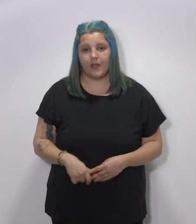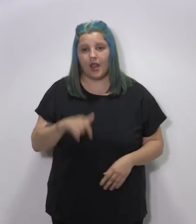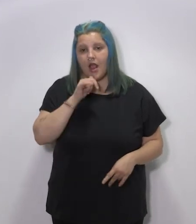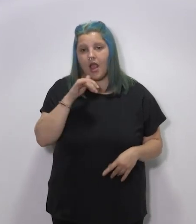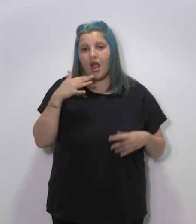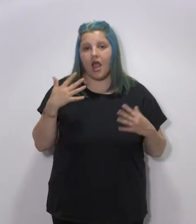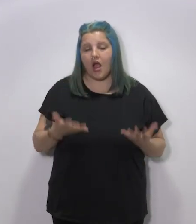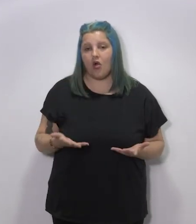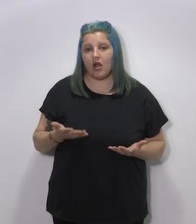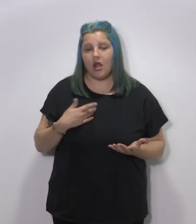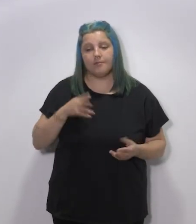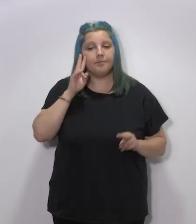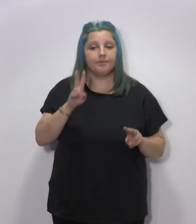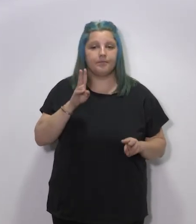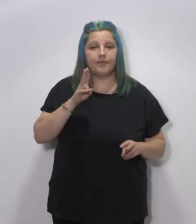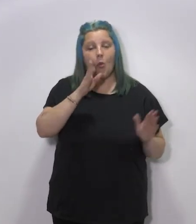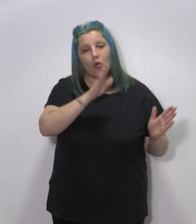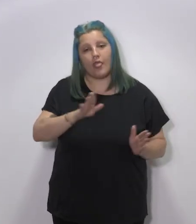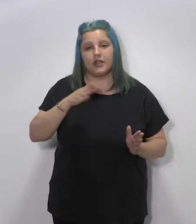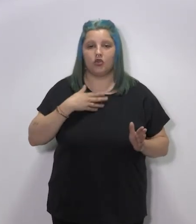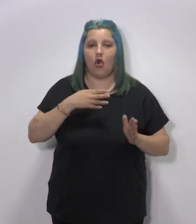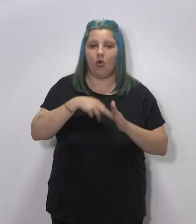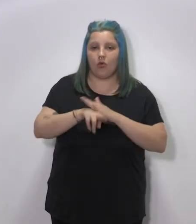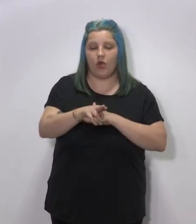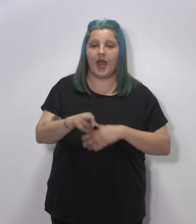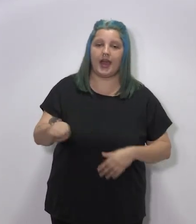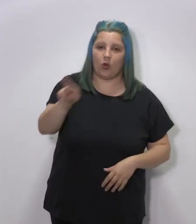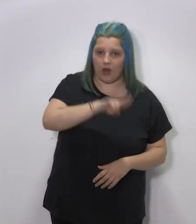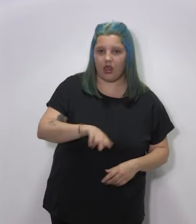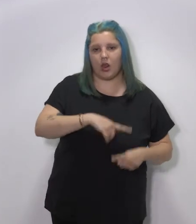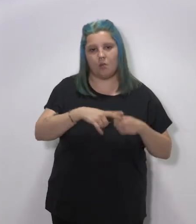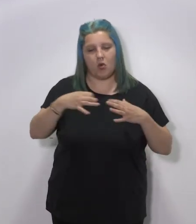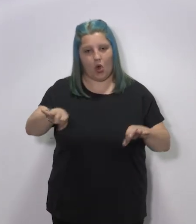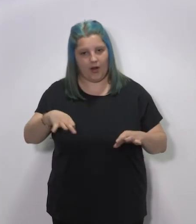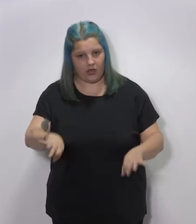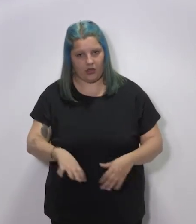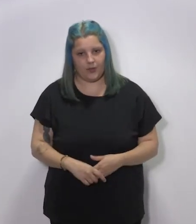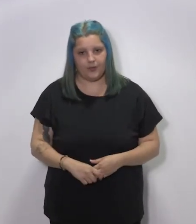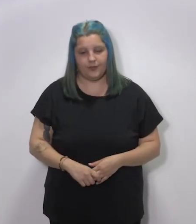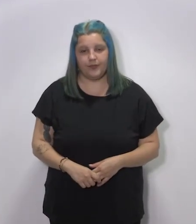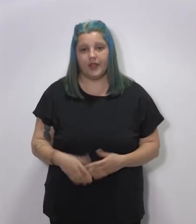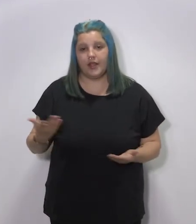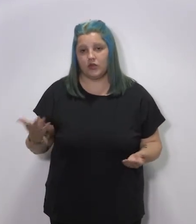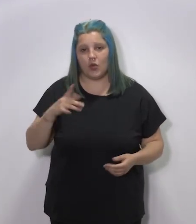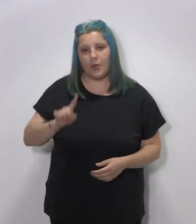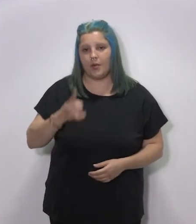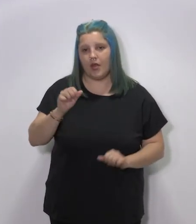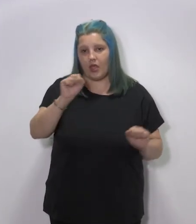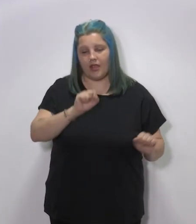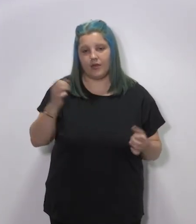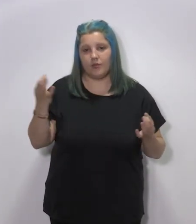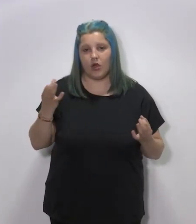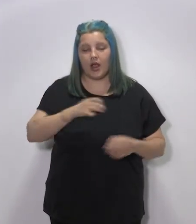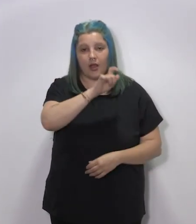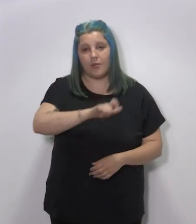extensión del COVID, ahora mismo están en un proceso de recuperación y de normalización y pretendemos,